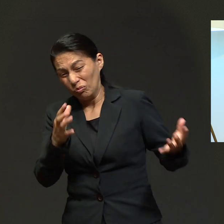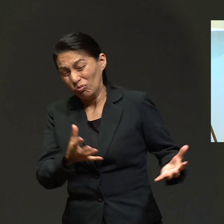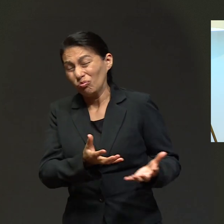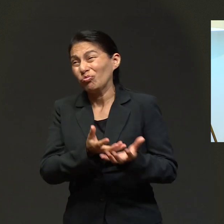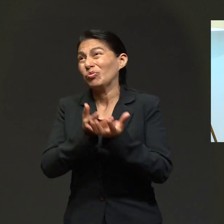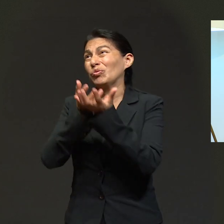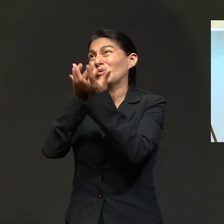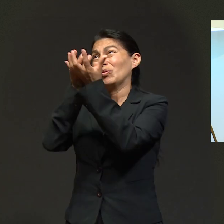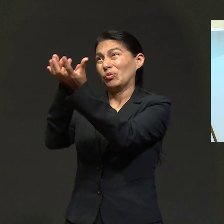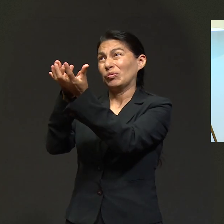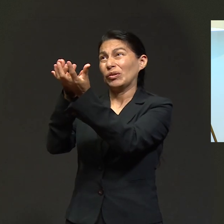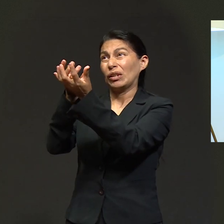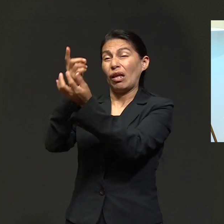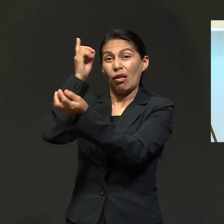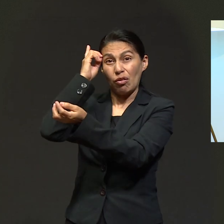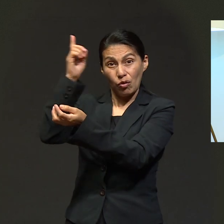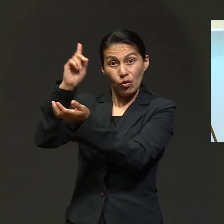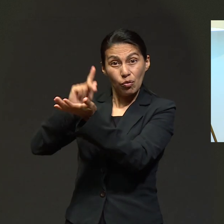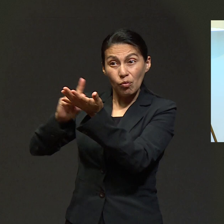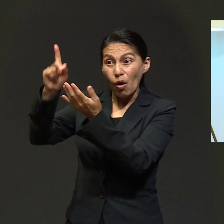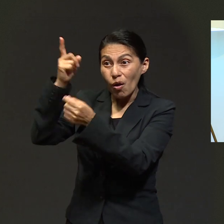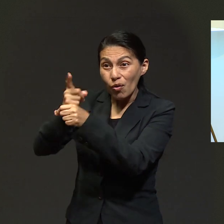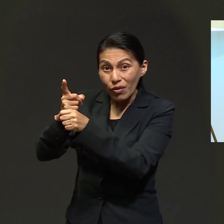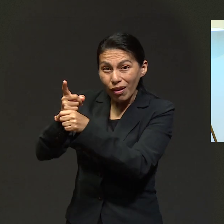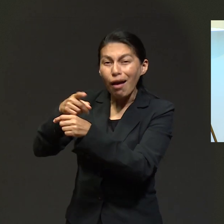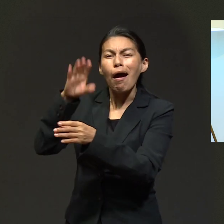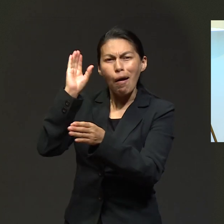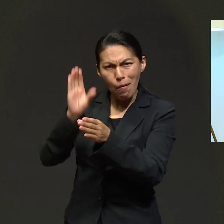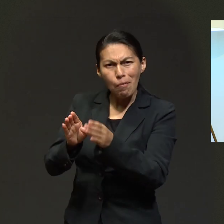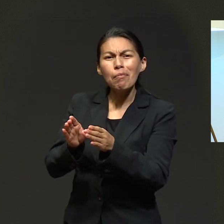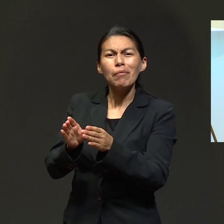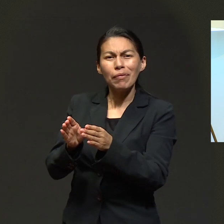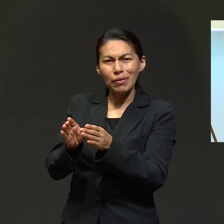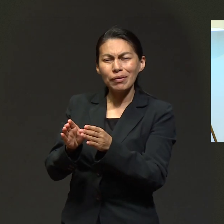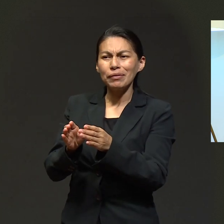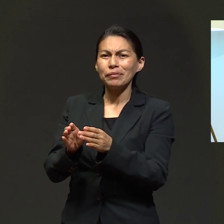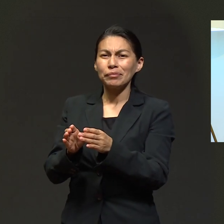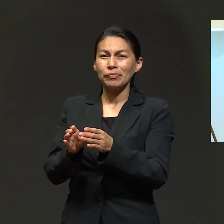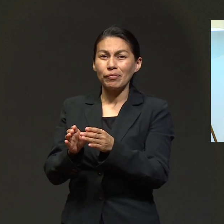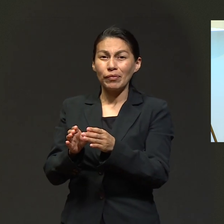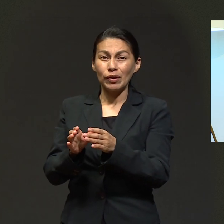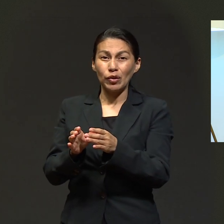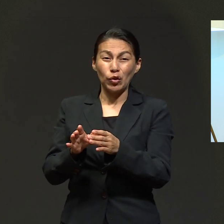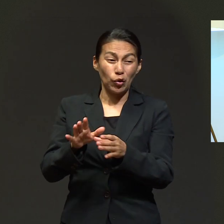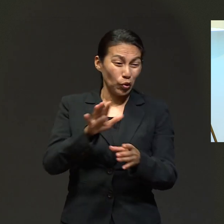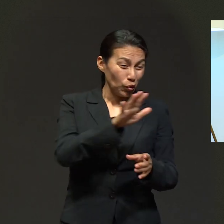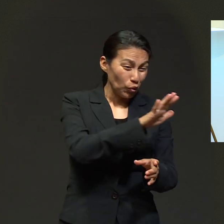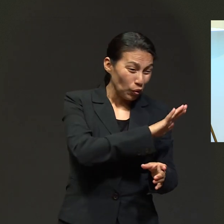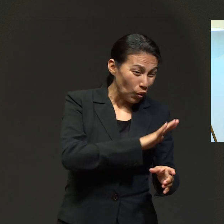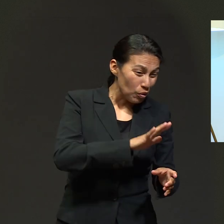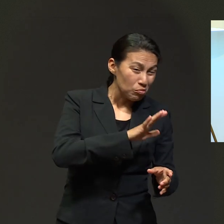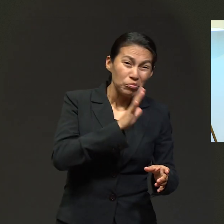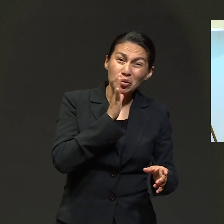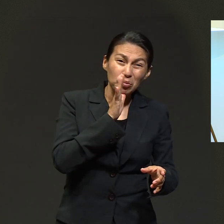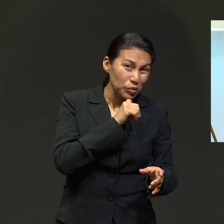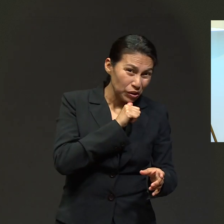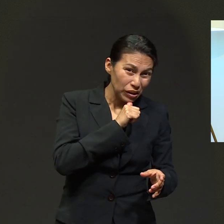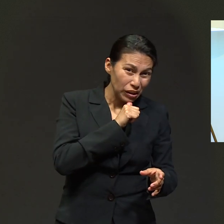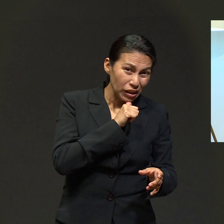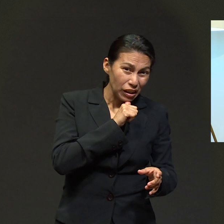para que se cumpla la voluntad de Dios, entonces resulta que